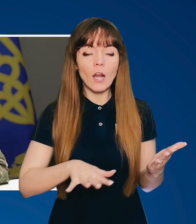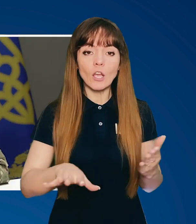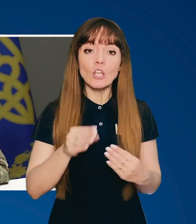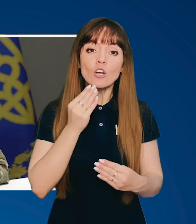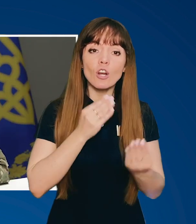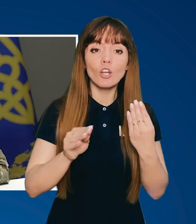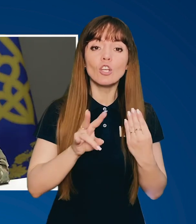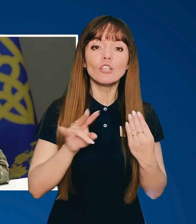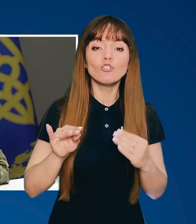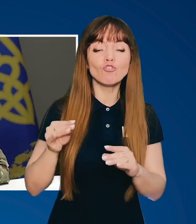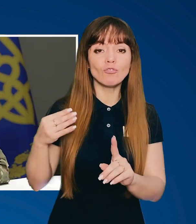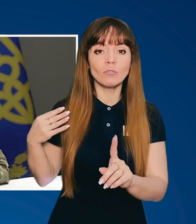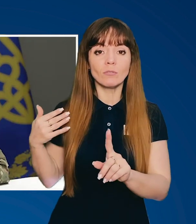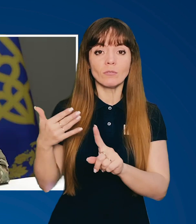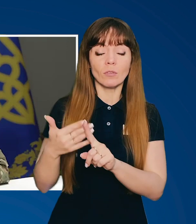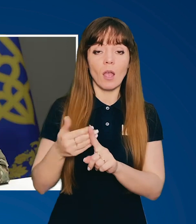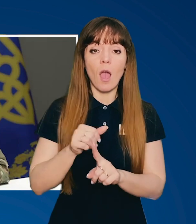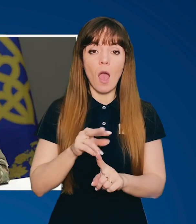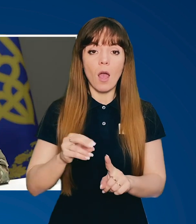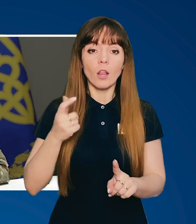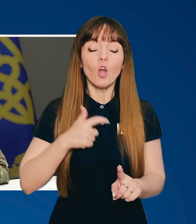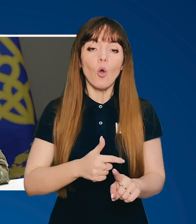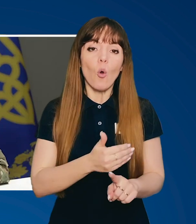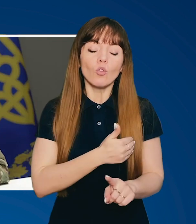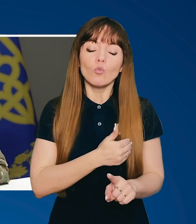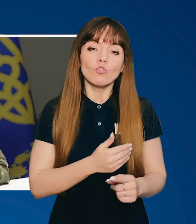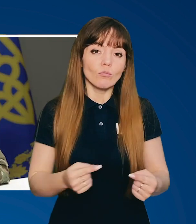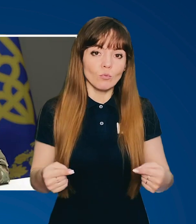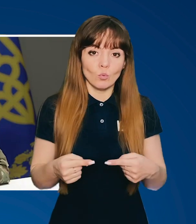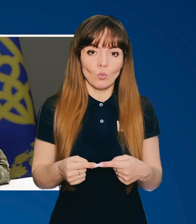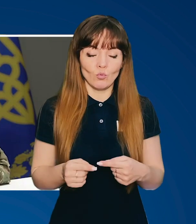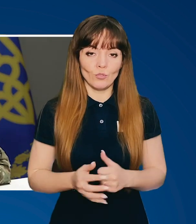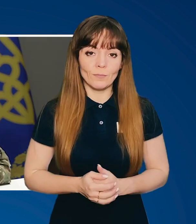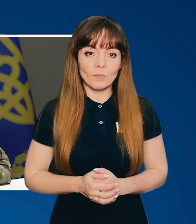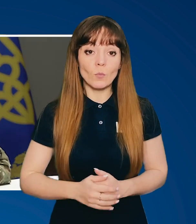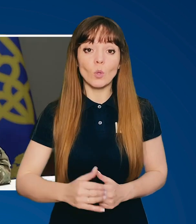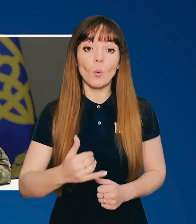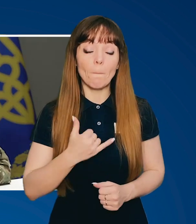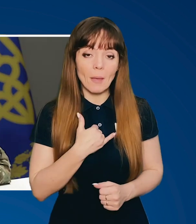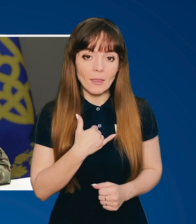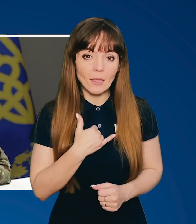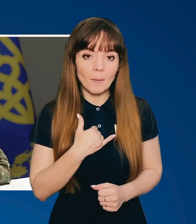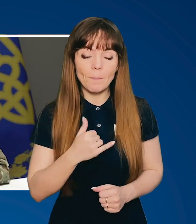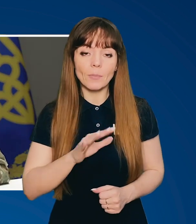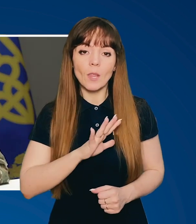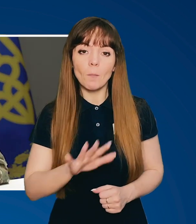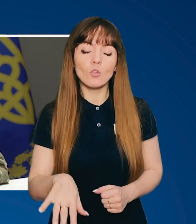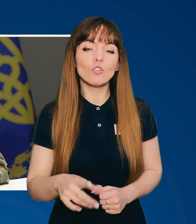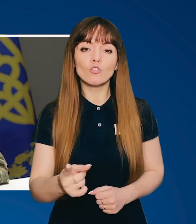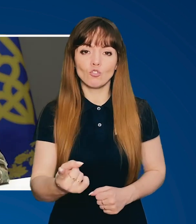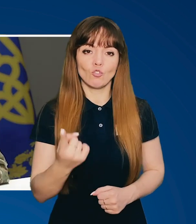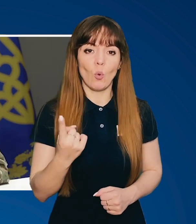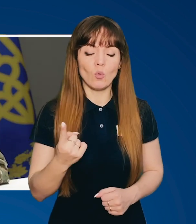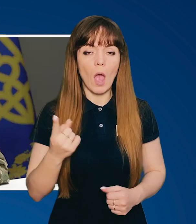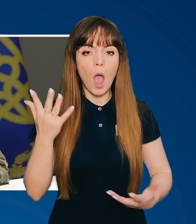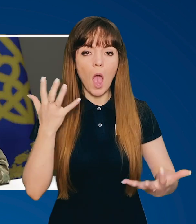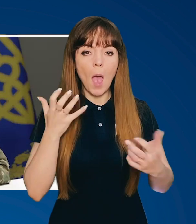країні краще, ніж хтось до тебе. Але ти точно цього хочеш. У мене не було жодної